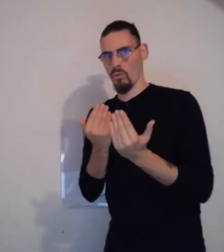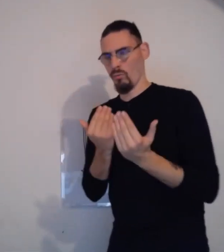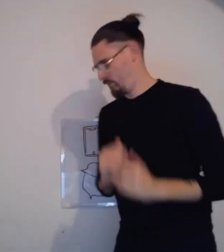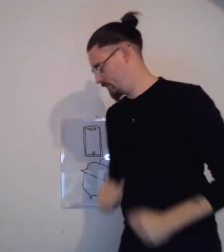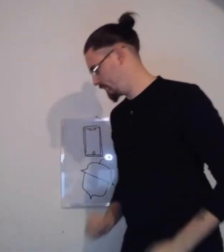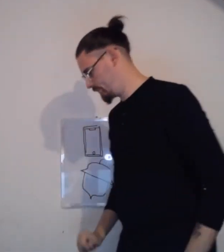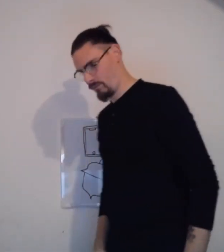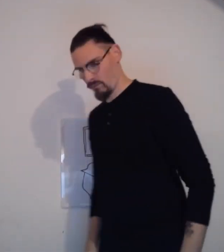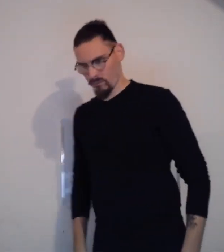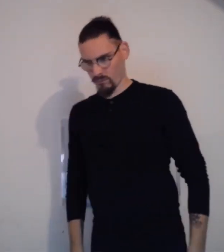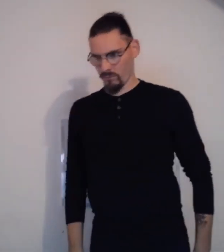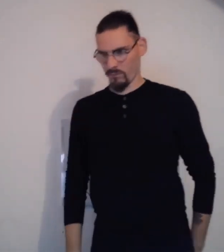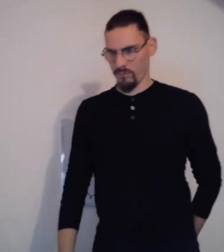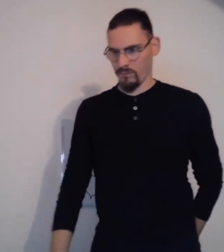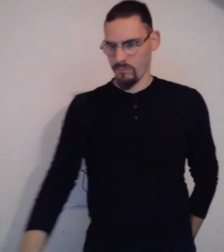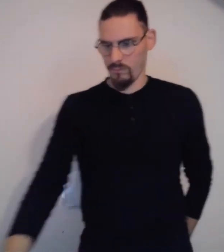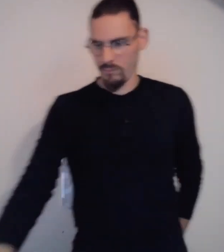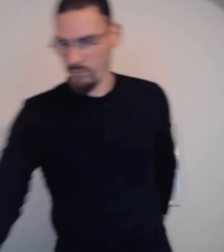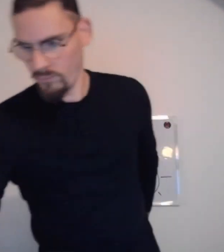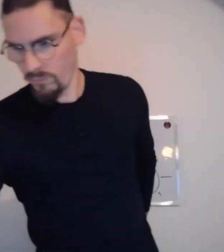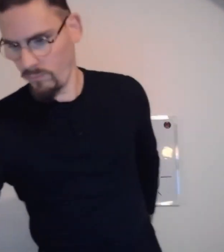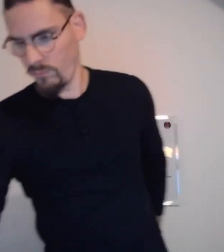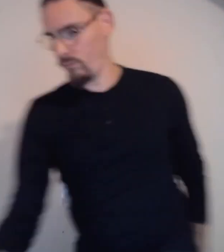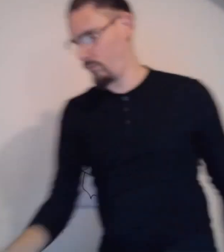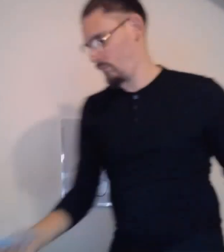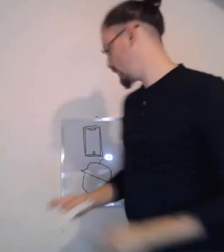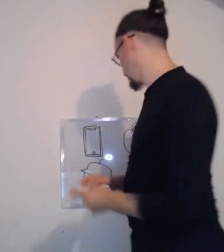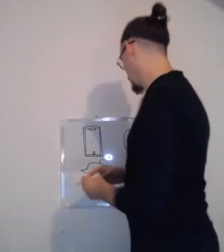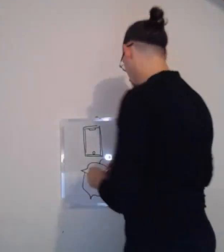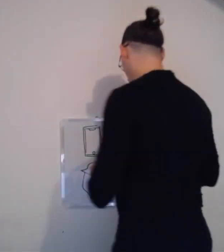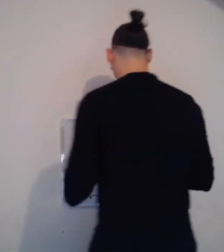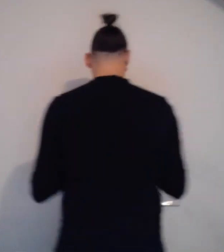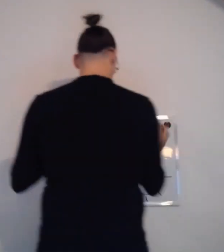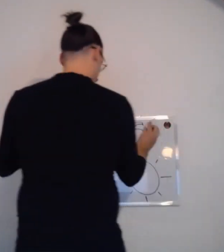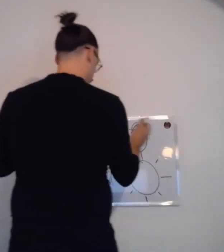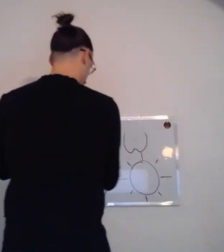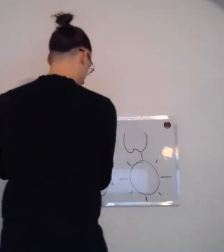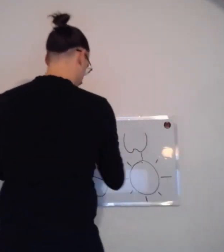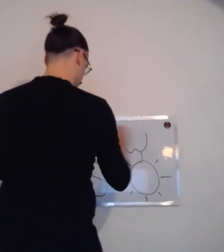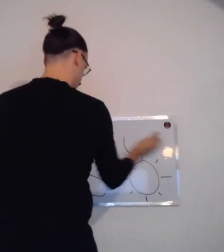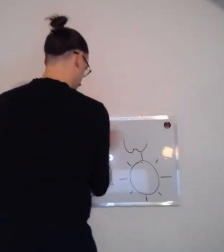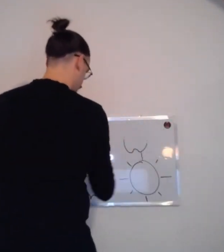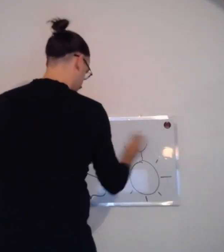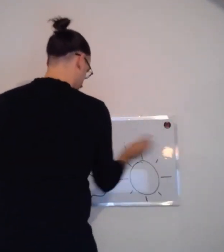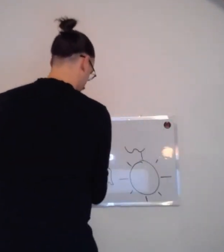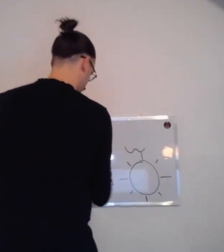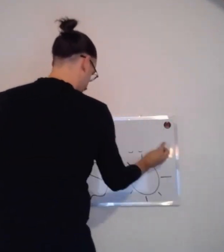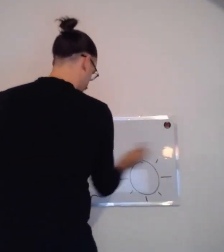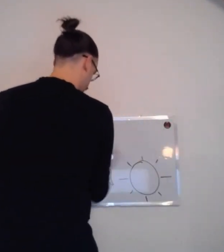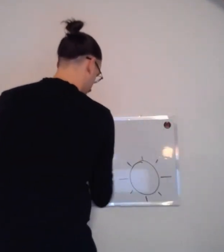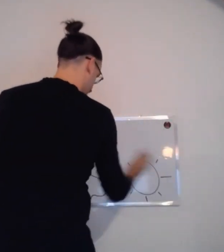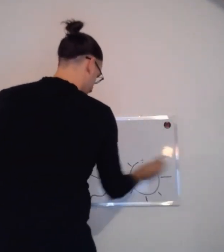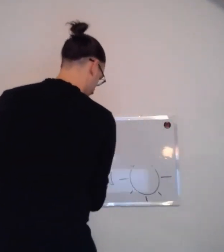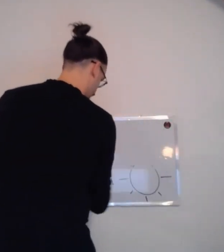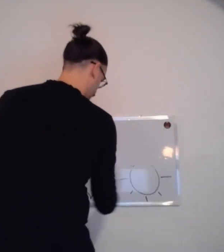souhaitez. Alors, petit instant, je me permets, je vais noter au tableau les petits mots et je reviens tout de suite.